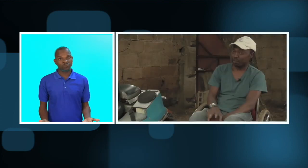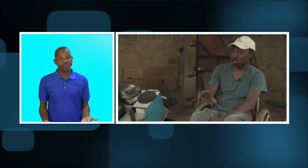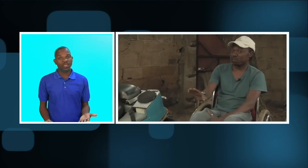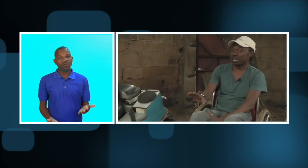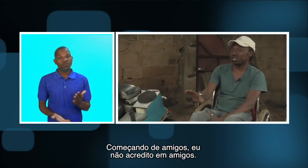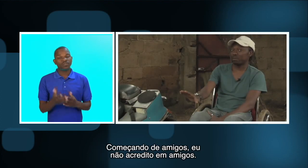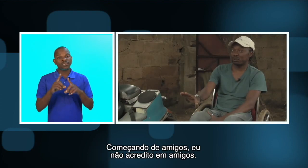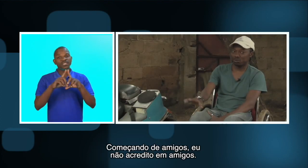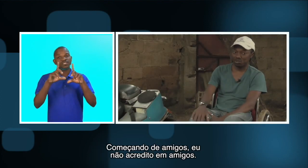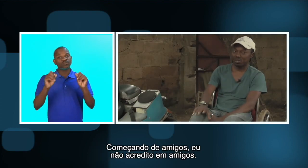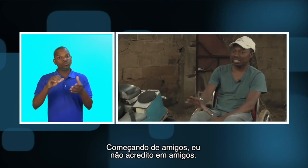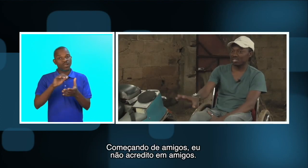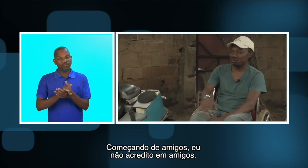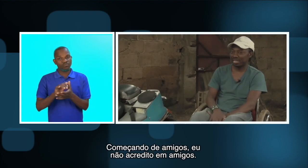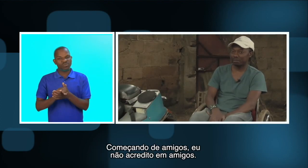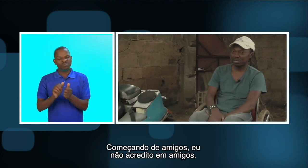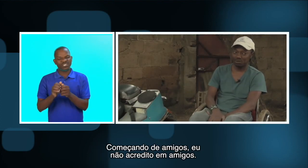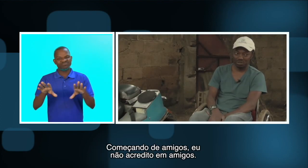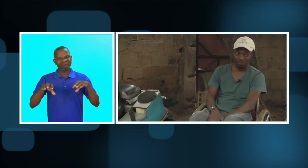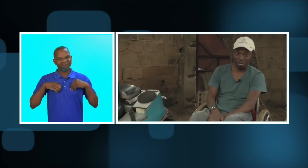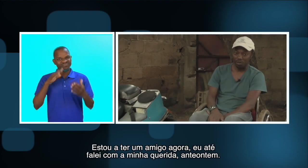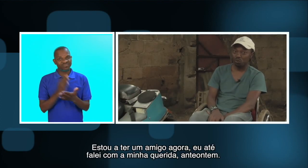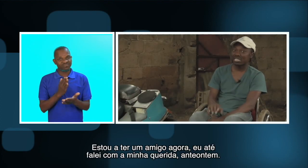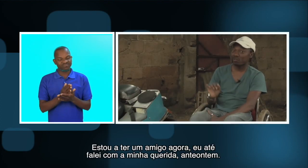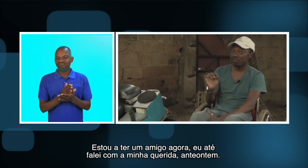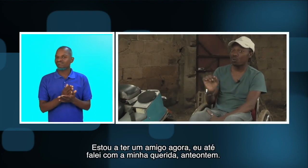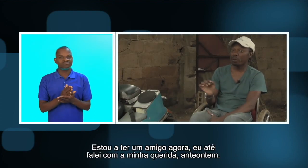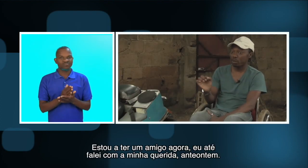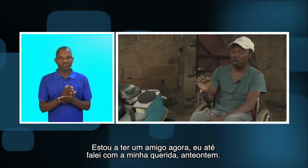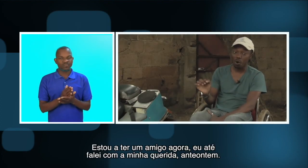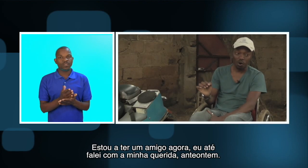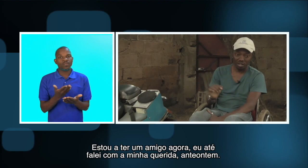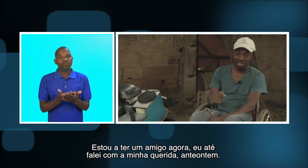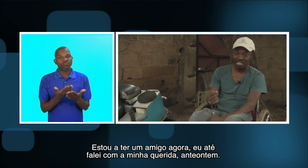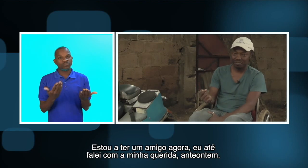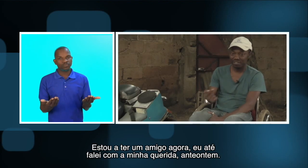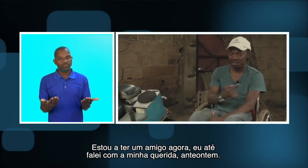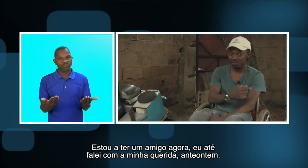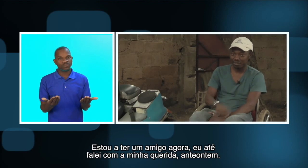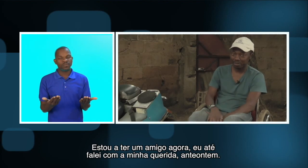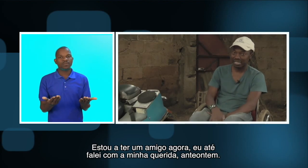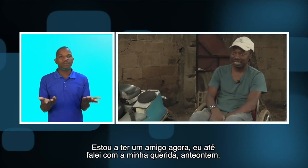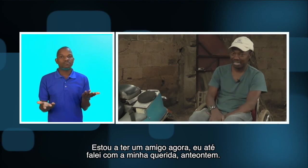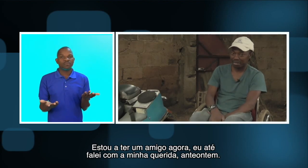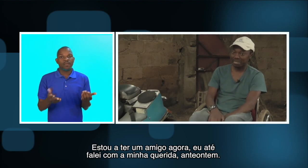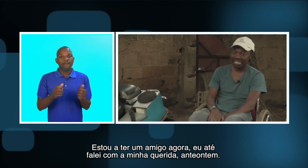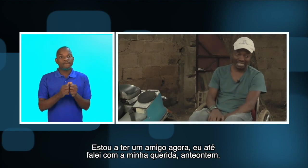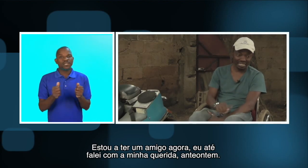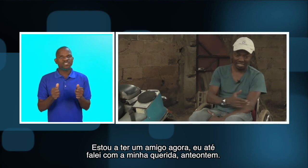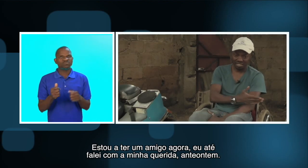pronto começando de amigos eu não acredito em amigos estou a desenvolver um amigo agora eu até estava a falar com a minha